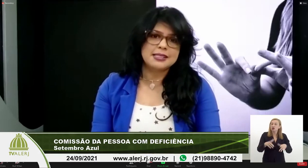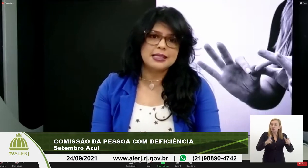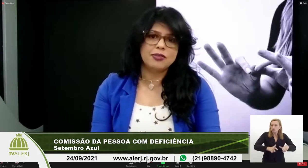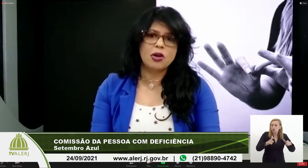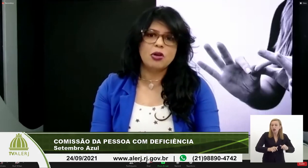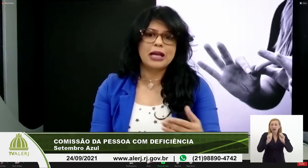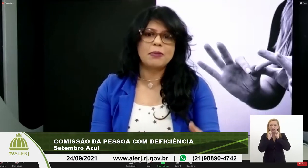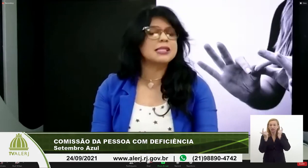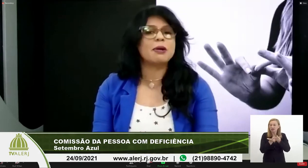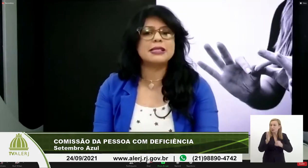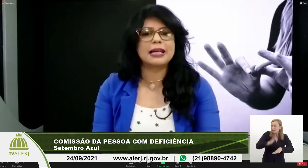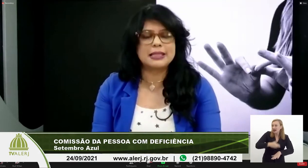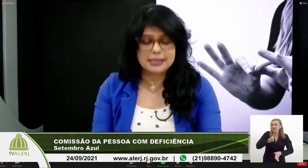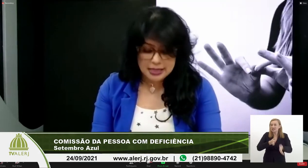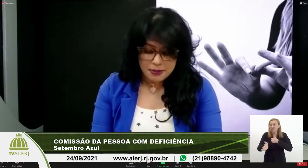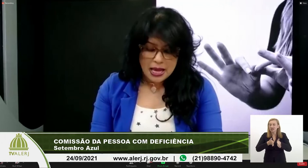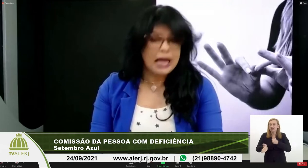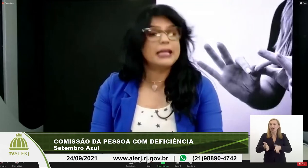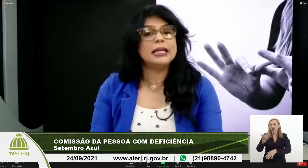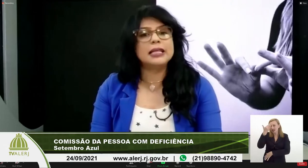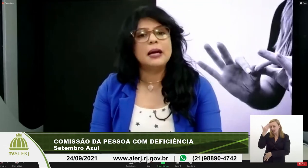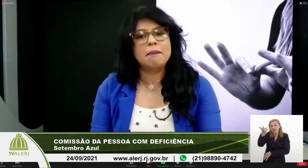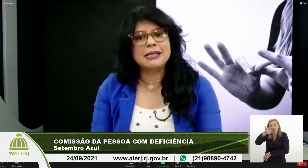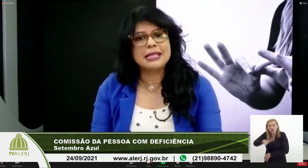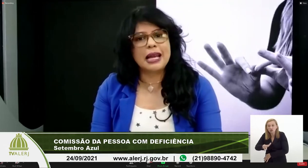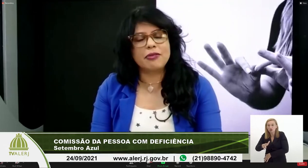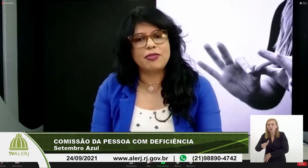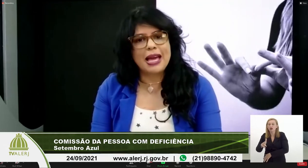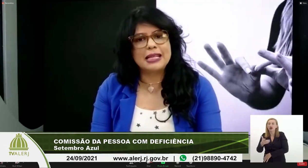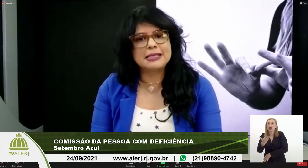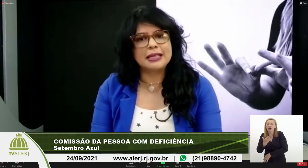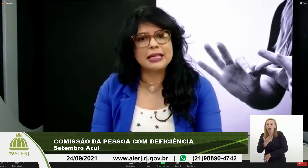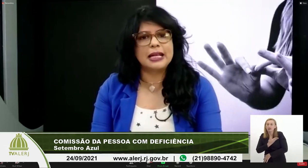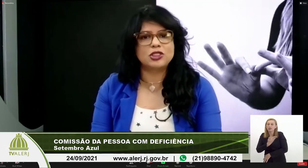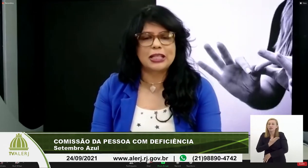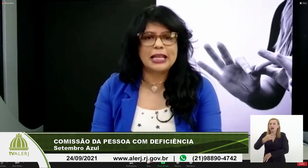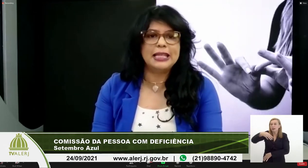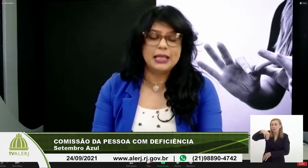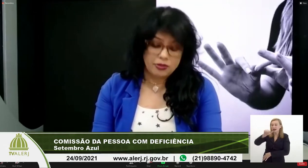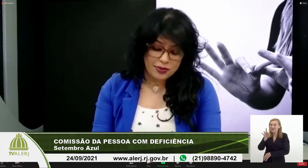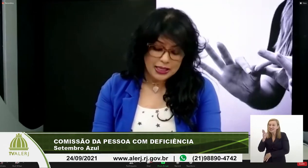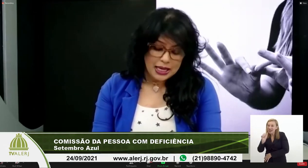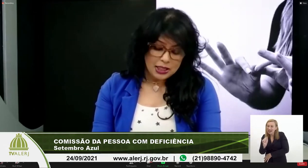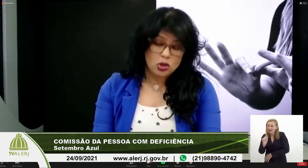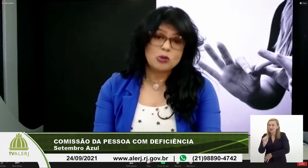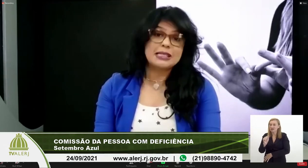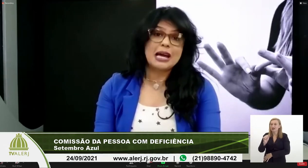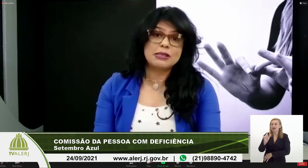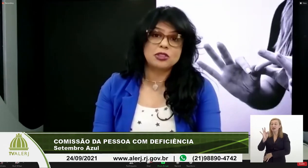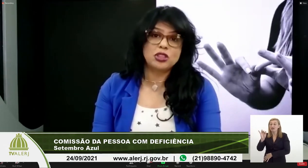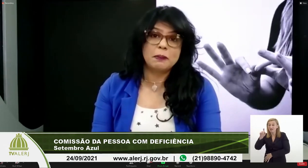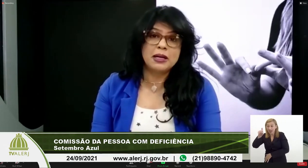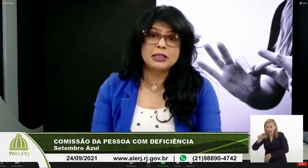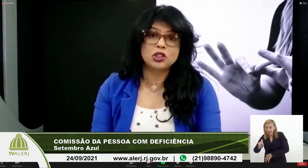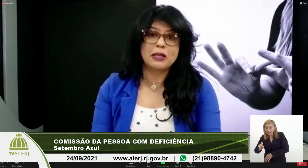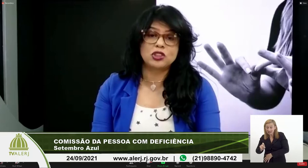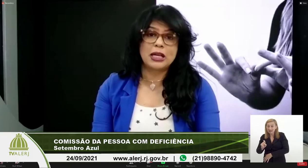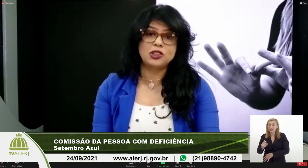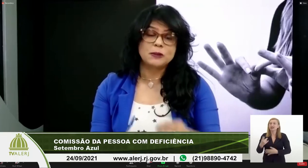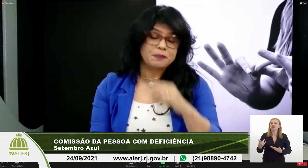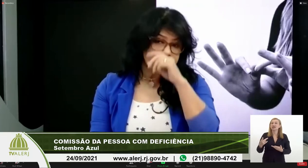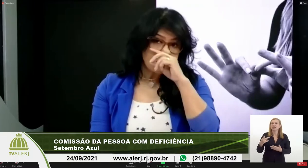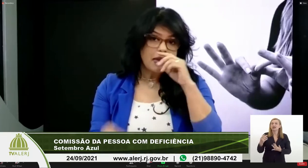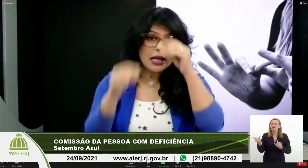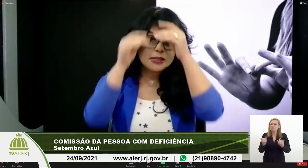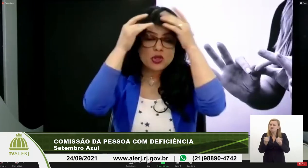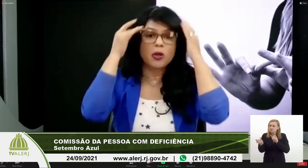ainda acessível. Eu quero, mais uma vez, agradecer a querida Marcela Félix, né? A Jaqueline, enfim, que trouxeram essas demandas para a